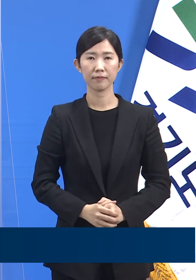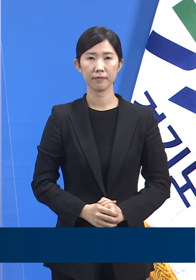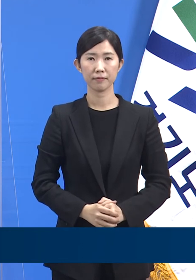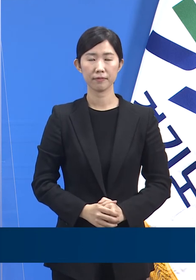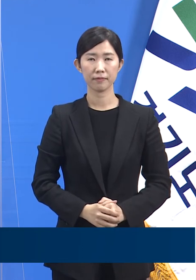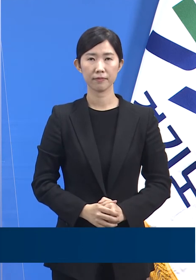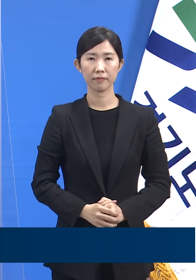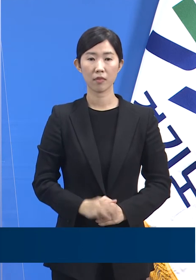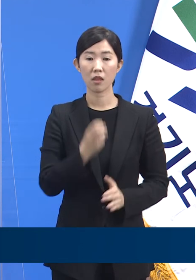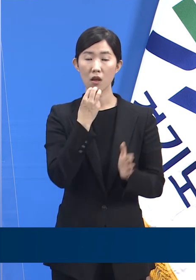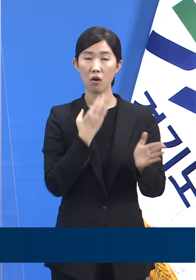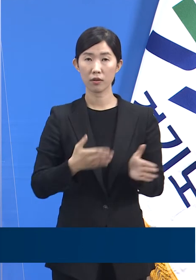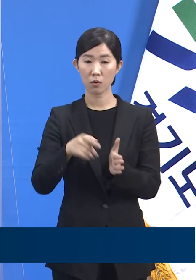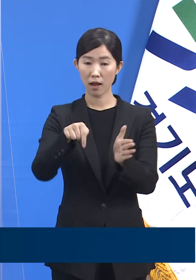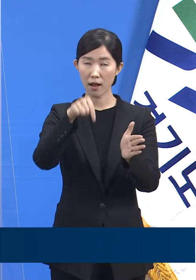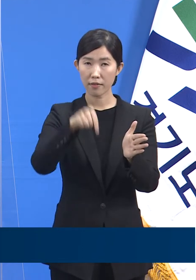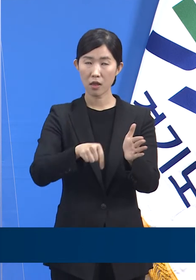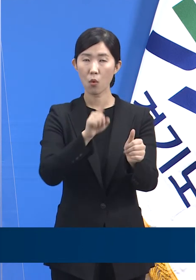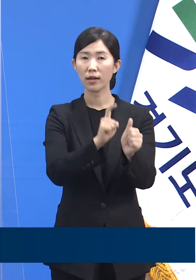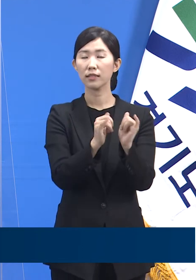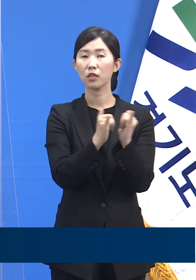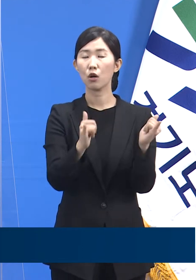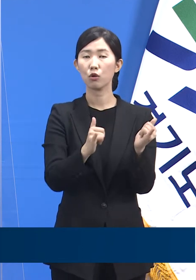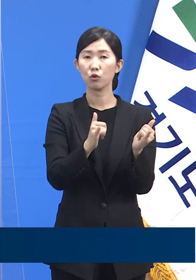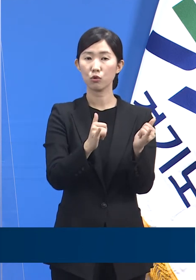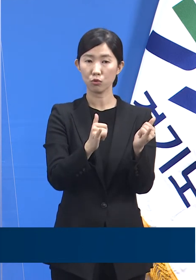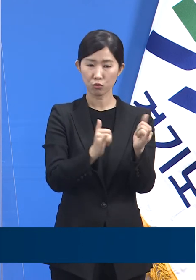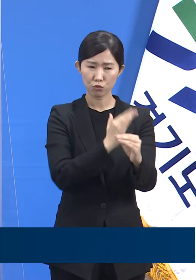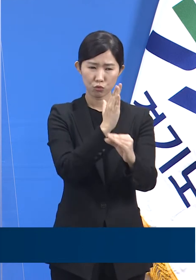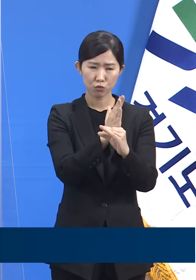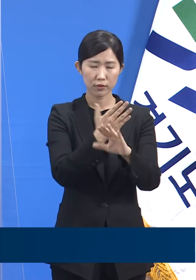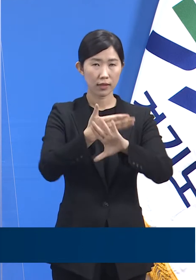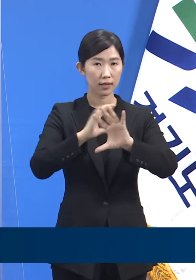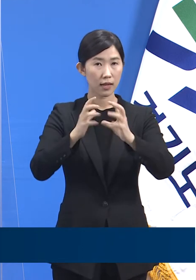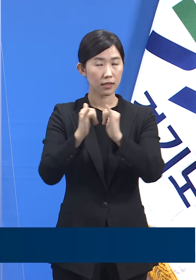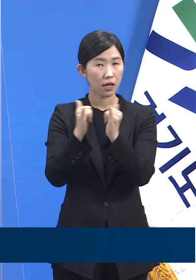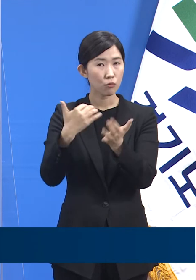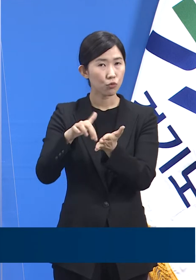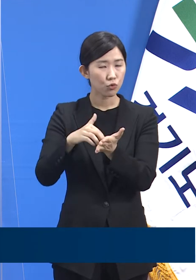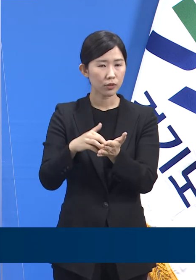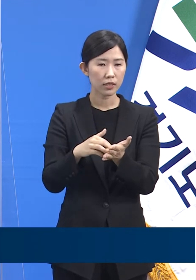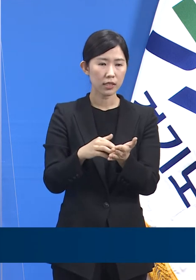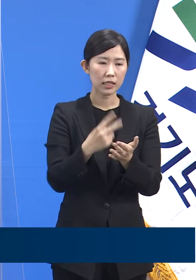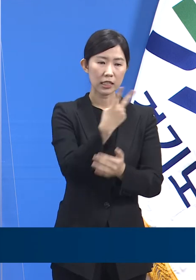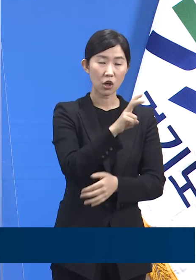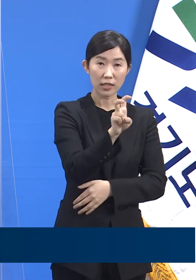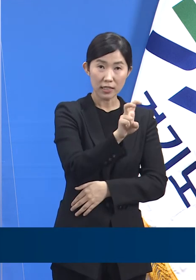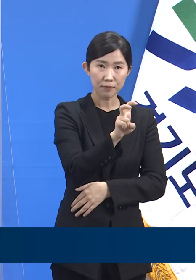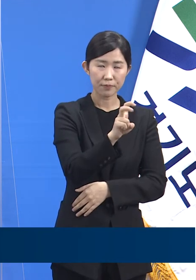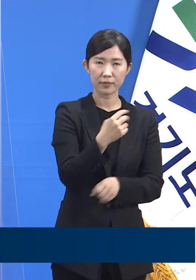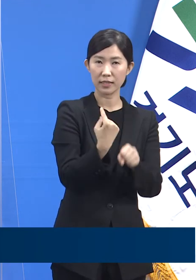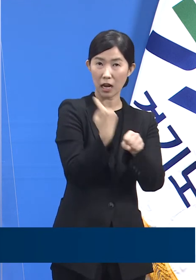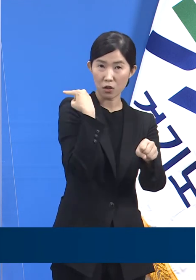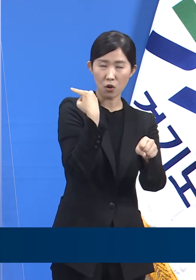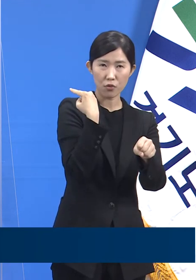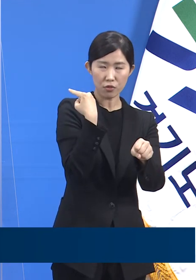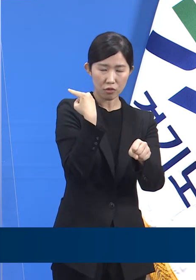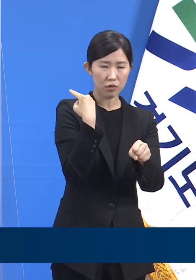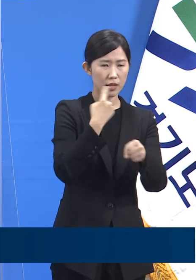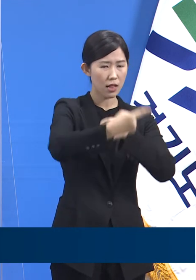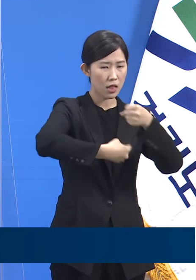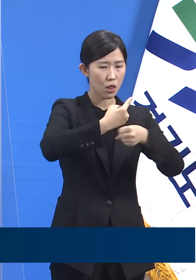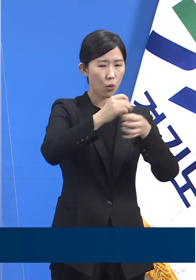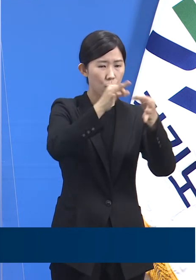도내 확진자 중 외국인 비율은 2020년 1년 동안 약 7.7%였습니다.